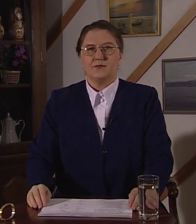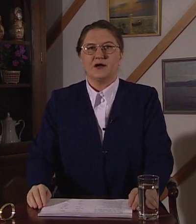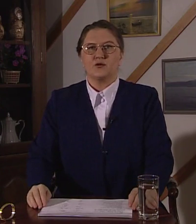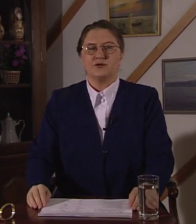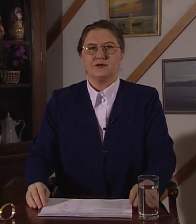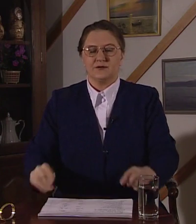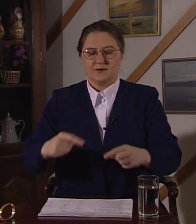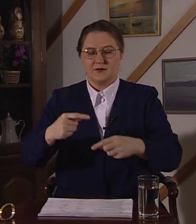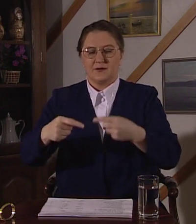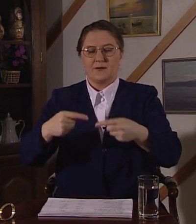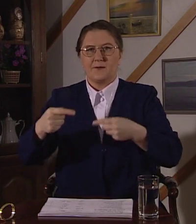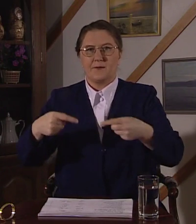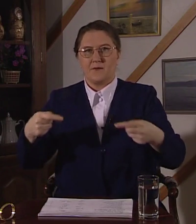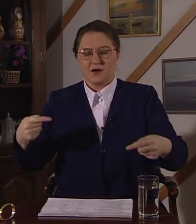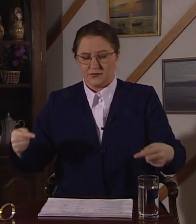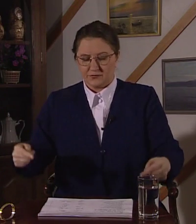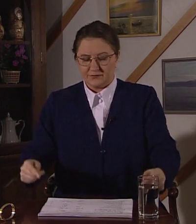Макароны. Макароны.